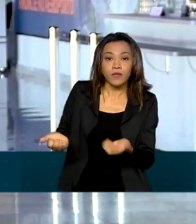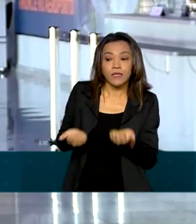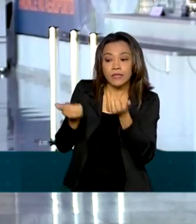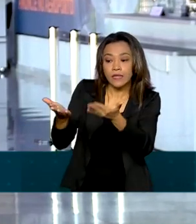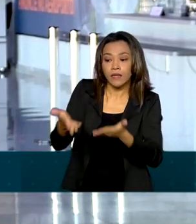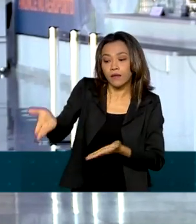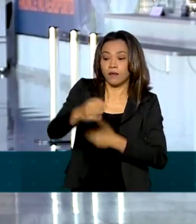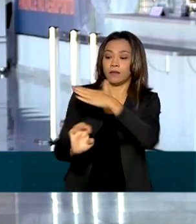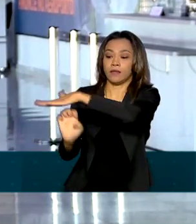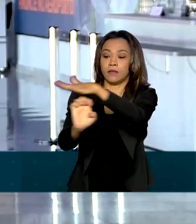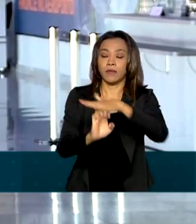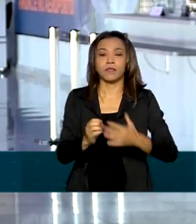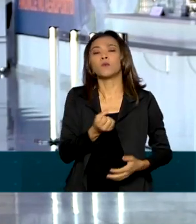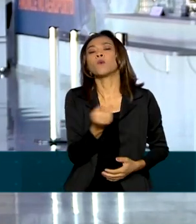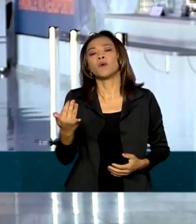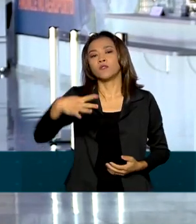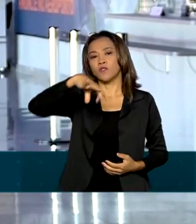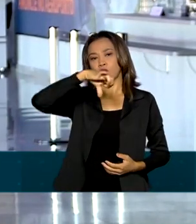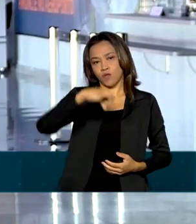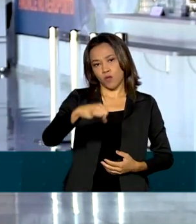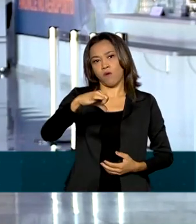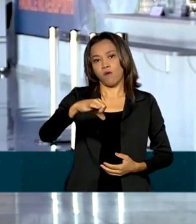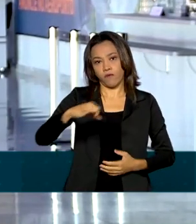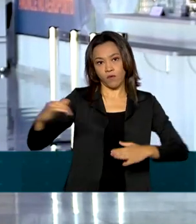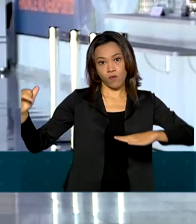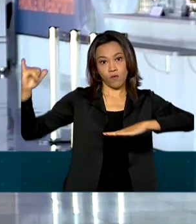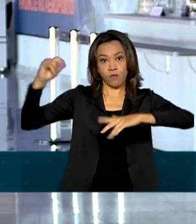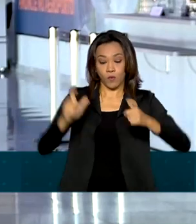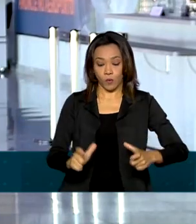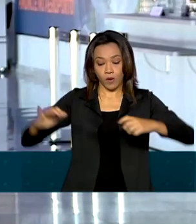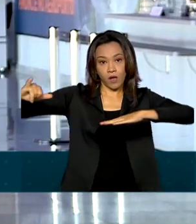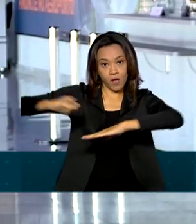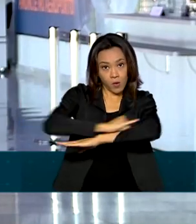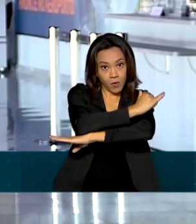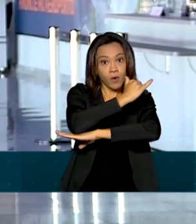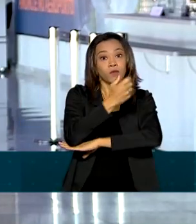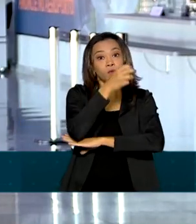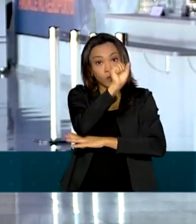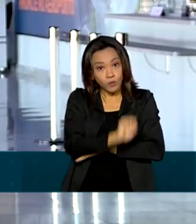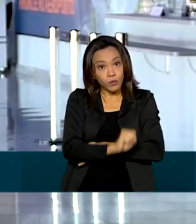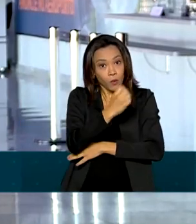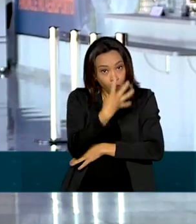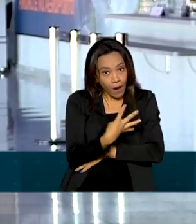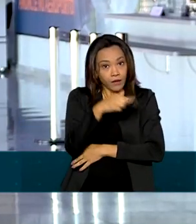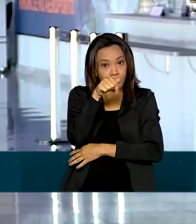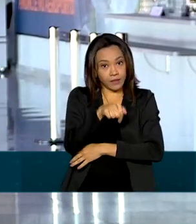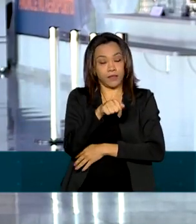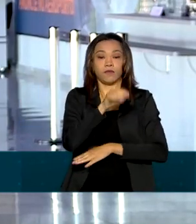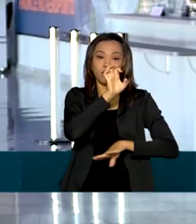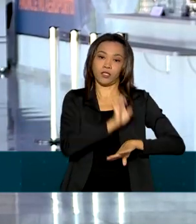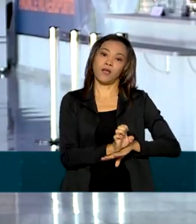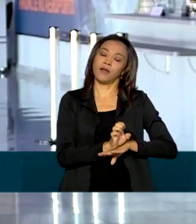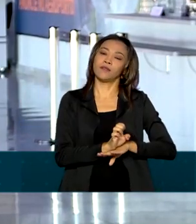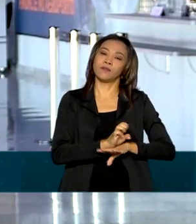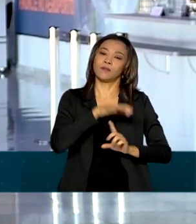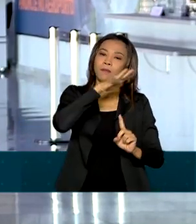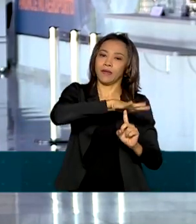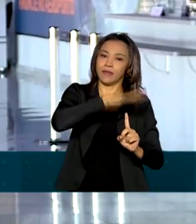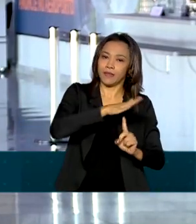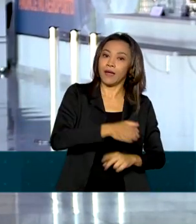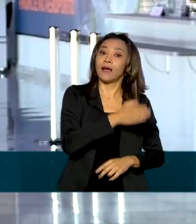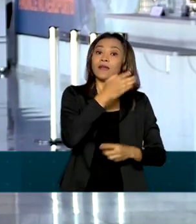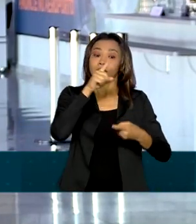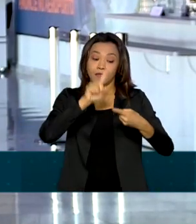nove aeroportos da região sul do país, sendo quatro deles aqui no estado do Paraná, o de Bacacheri, em